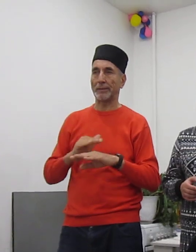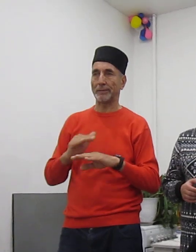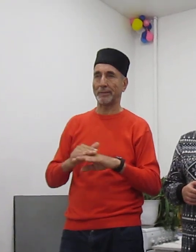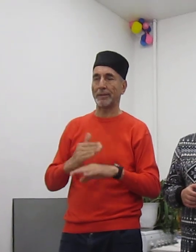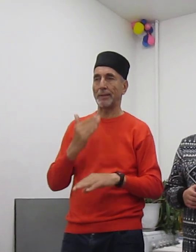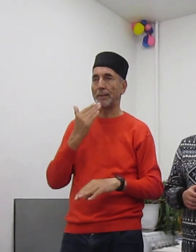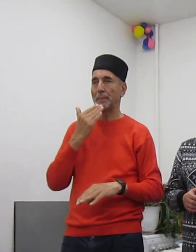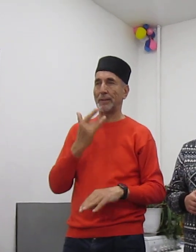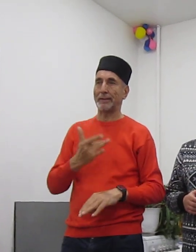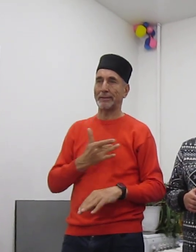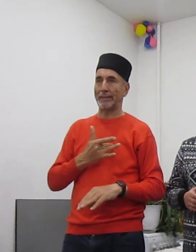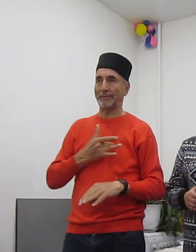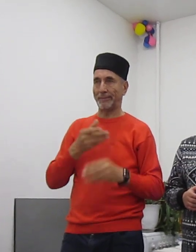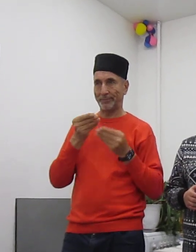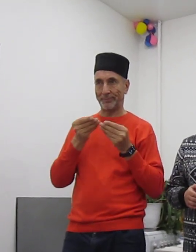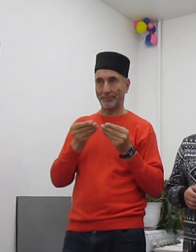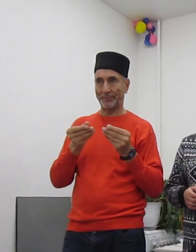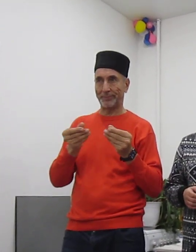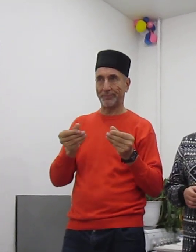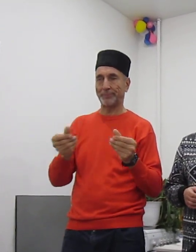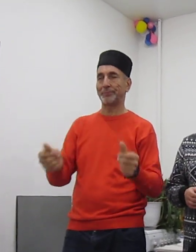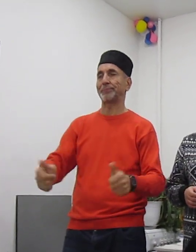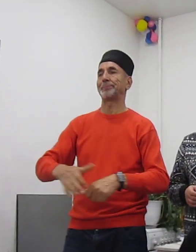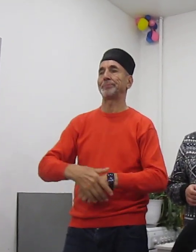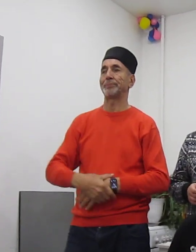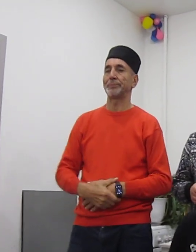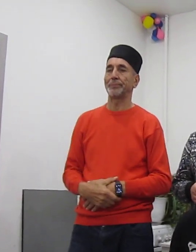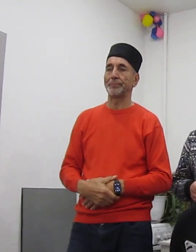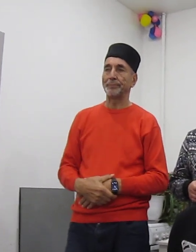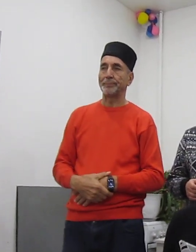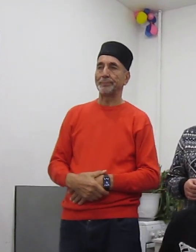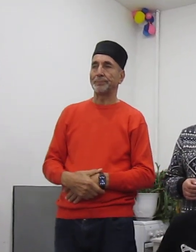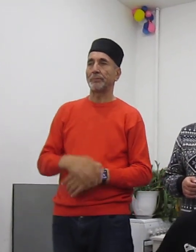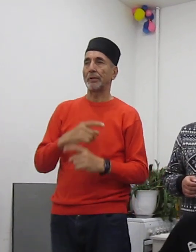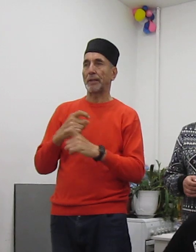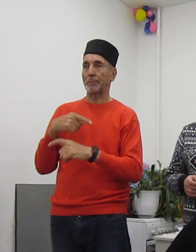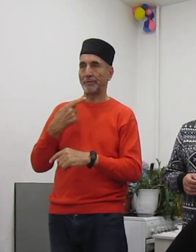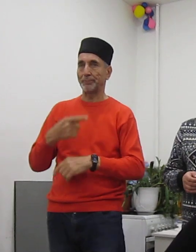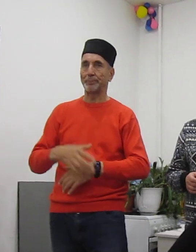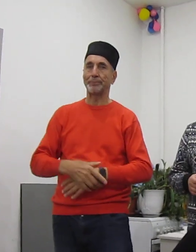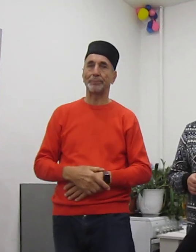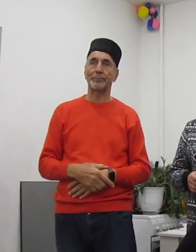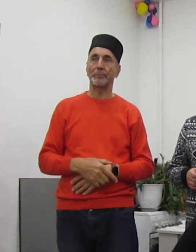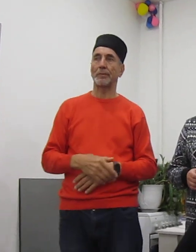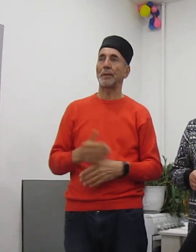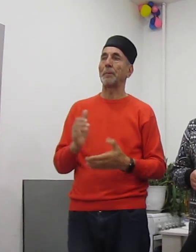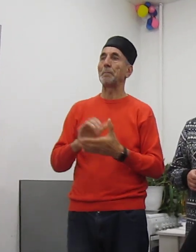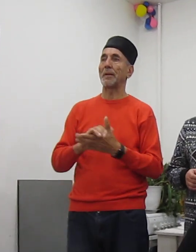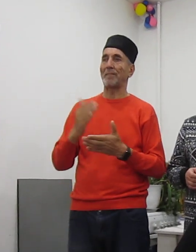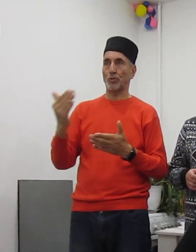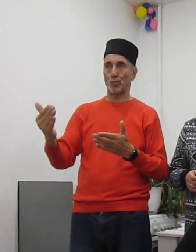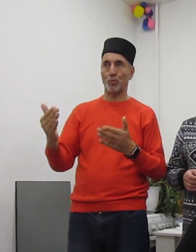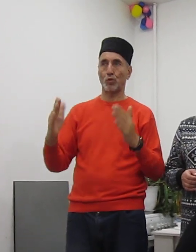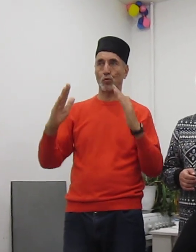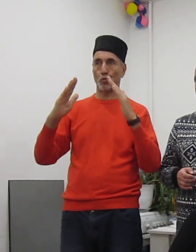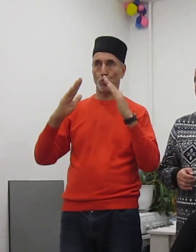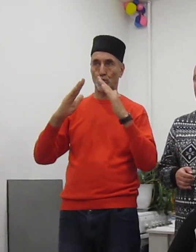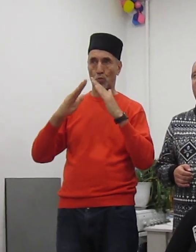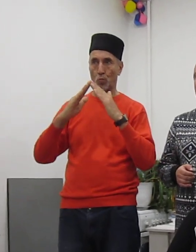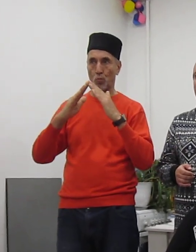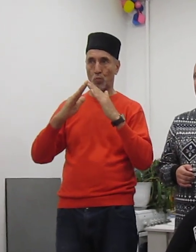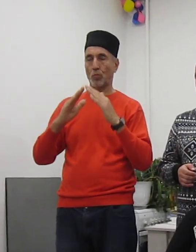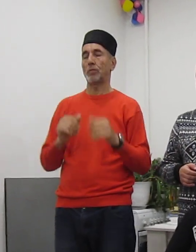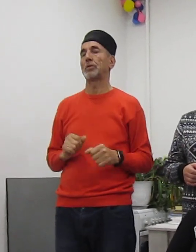Милосердного! Аузабилляхи меня шейтан и раджим! Бисмилляхи рахмани рахим! Мир вашему дому! Мир всей